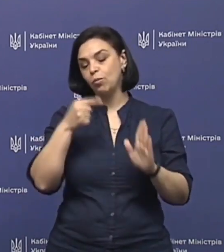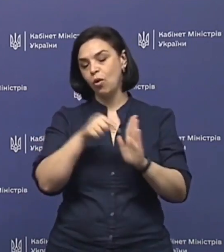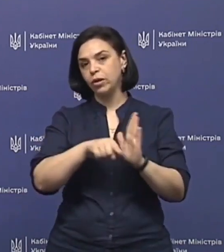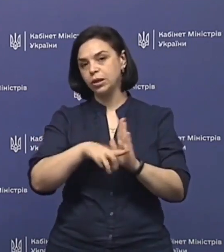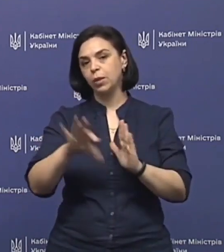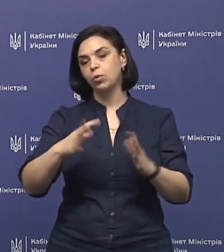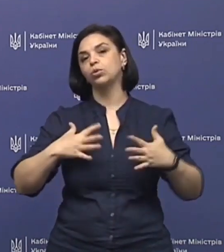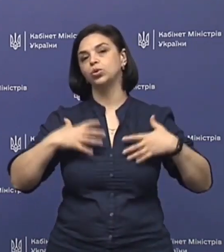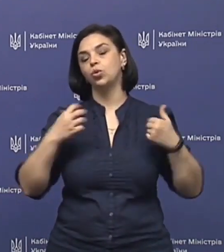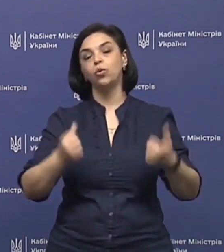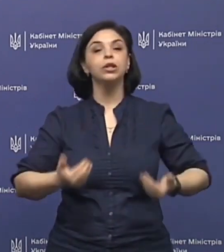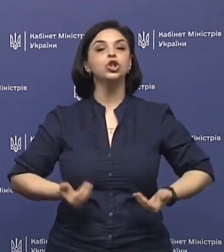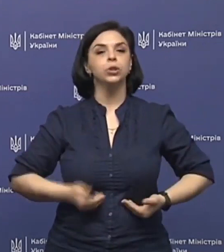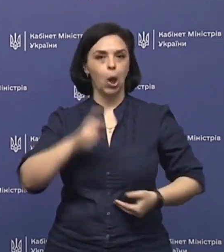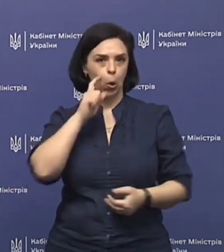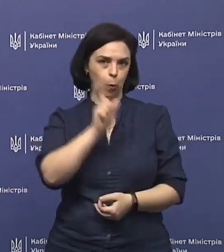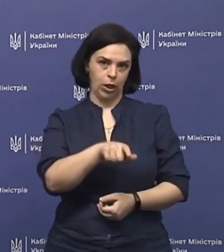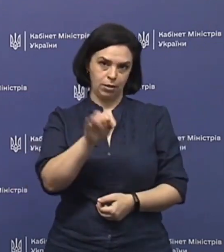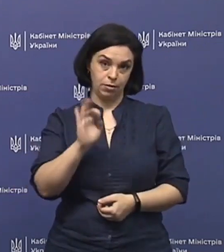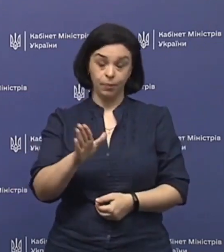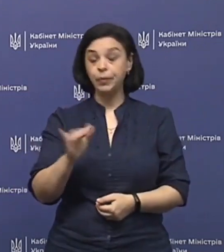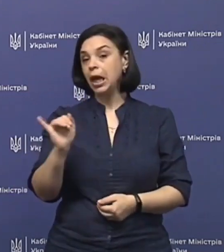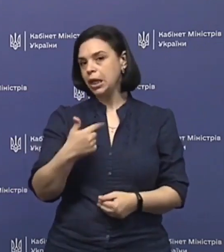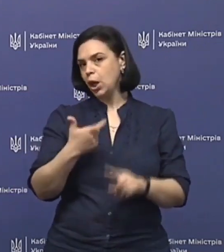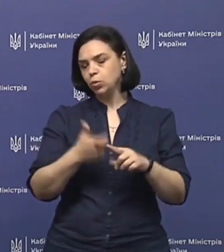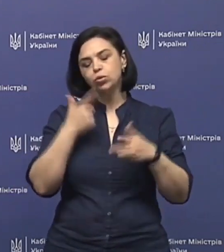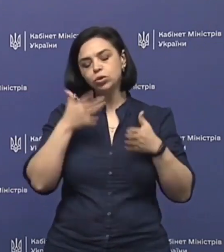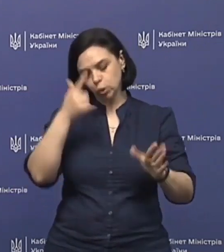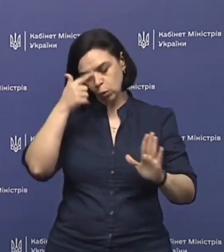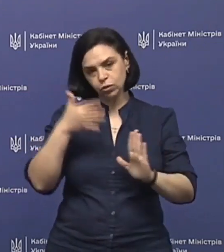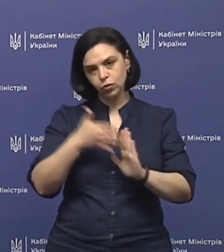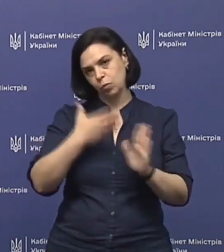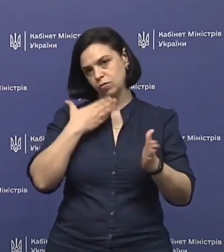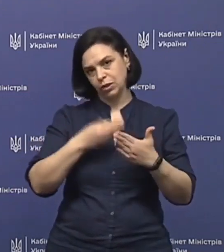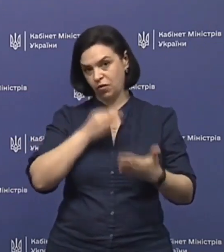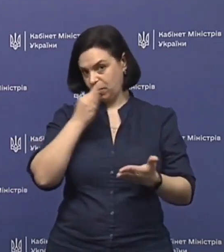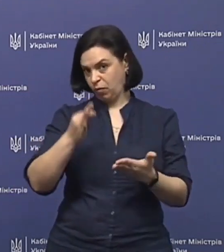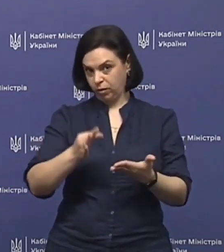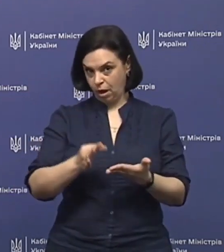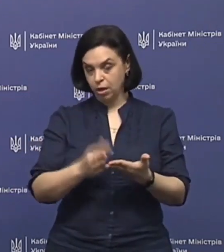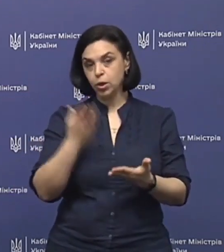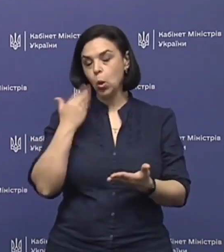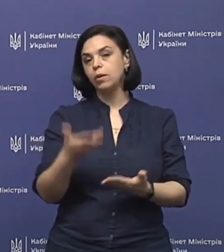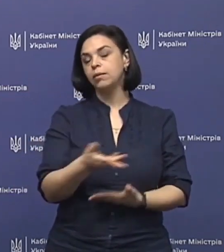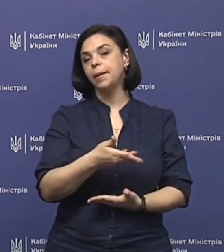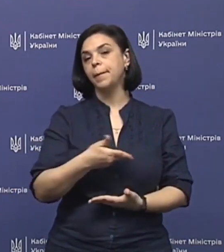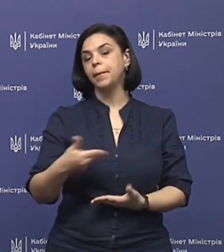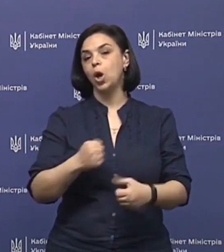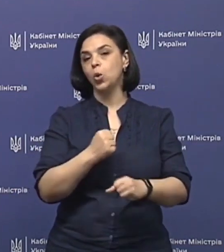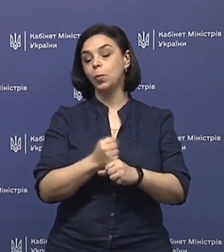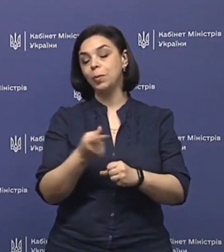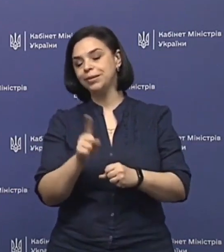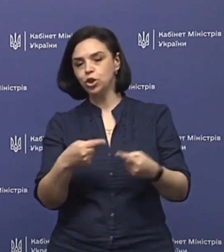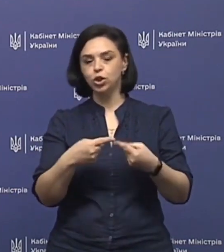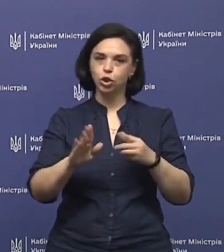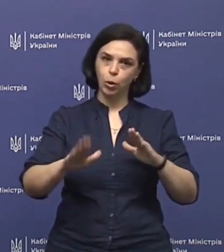йде про здоров'я і життя українців. І я дуже чітко усвідомлюю свою відповідальність, коли ми робимо